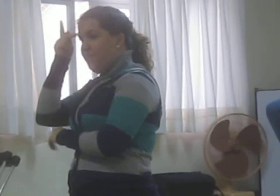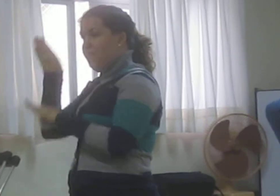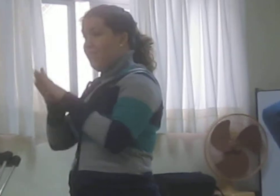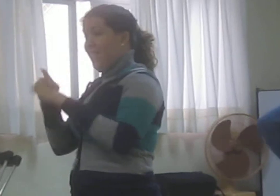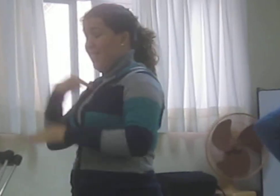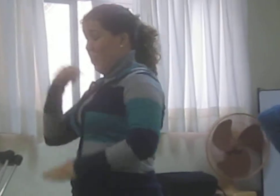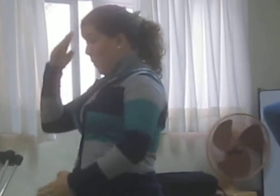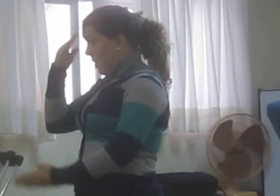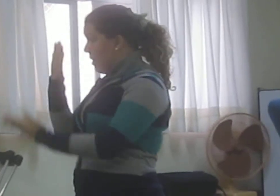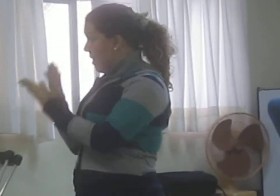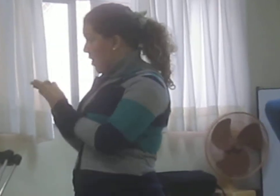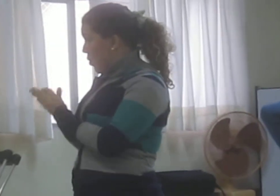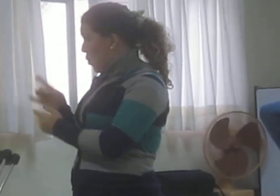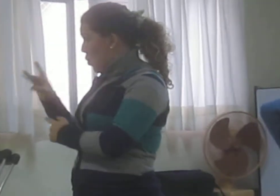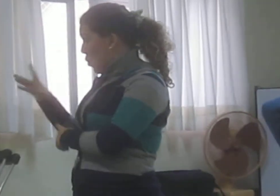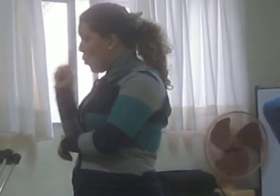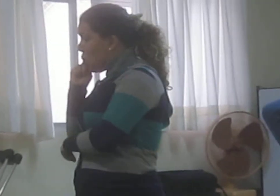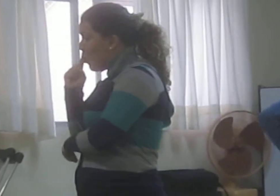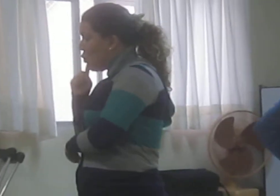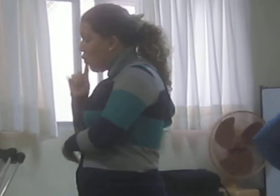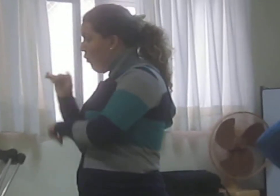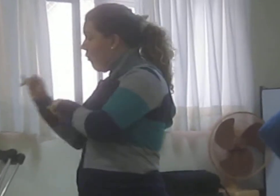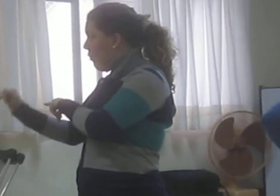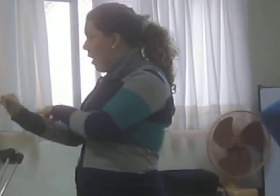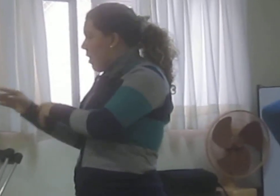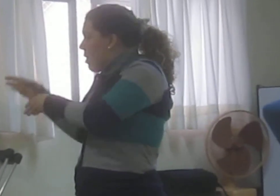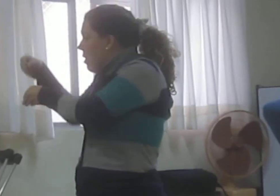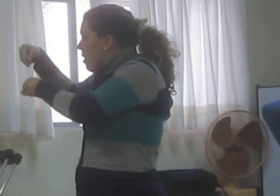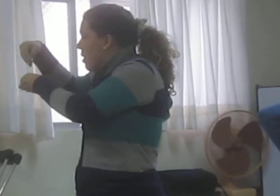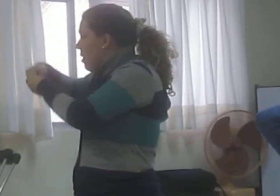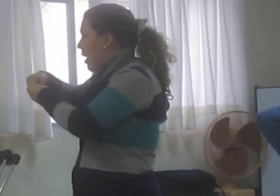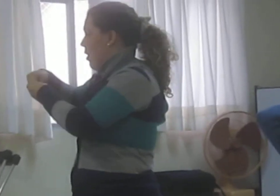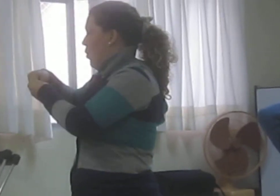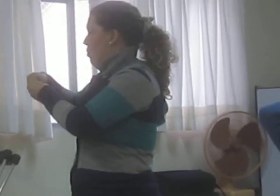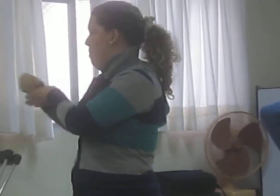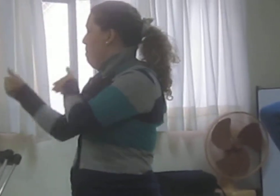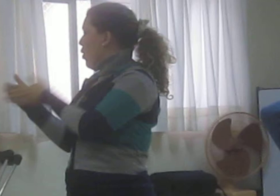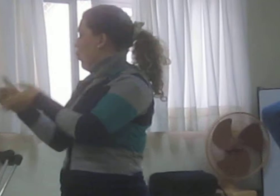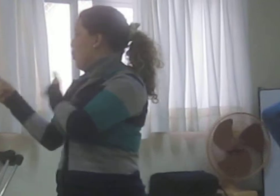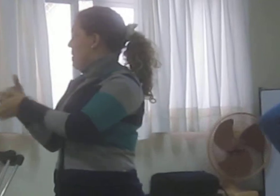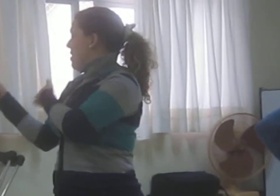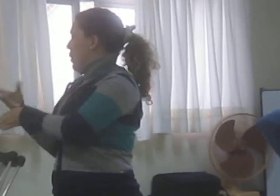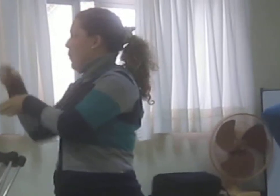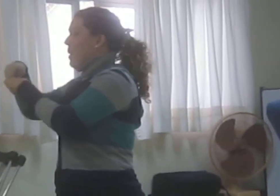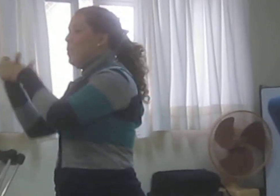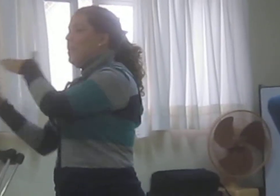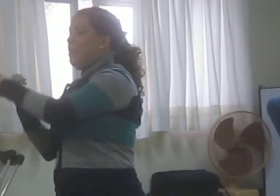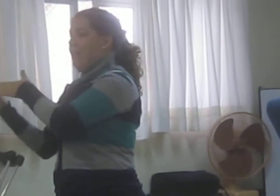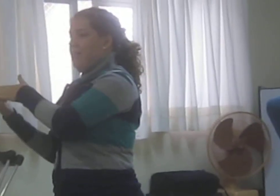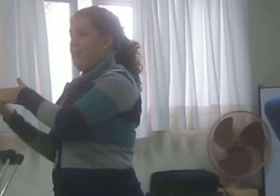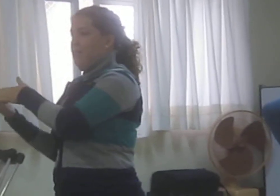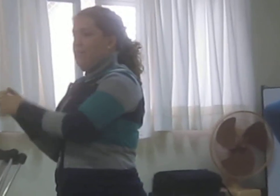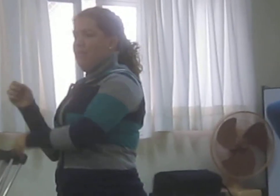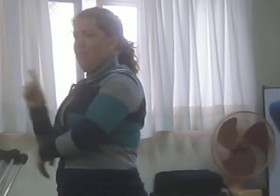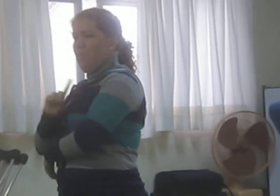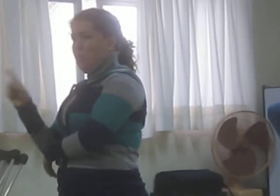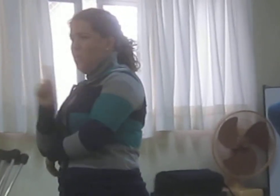tem só que estar dentro de uma linha de produção. Ele pode ser autônomo, ele pode ter funções